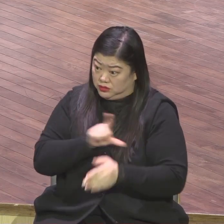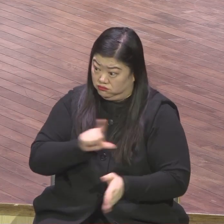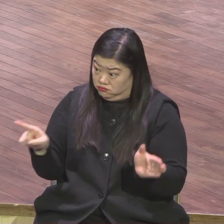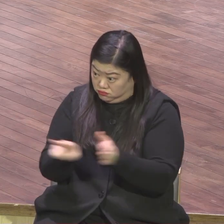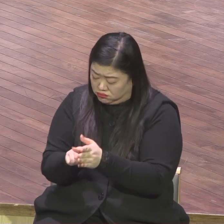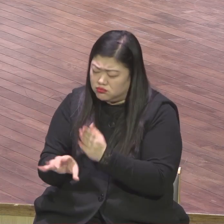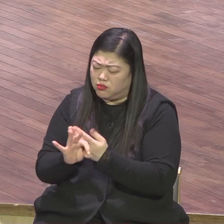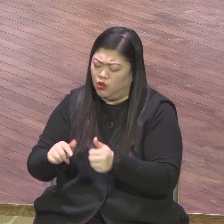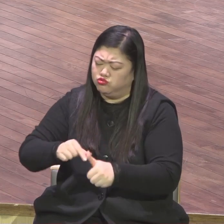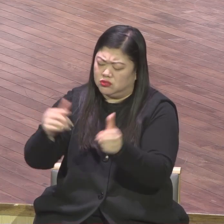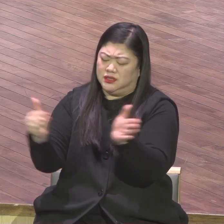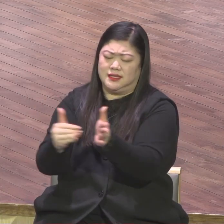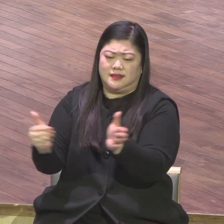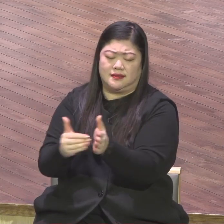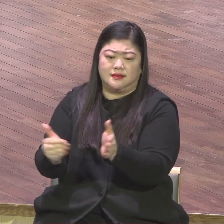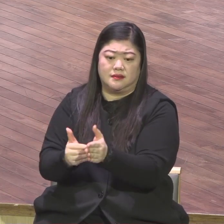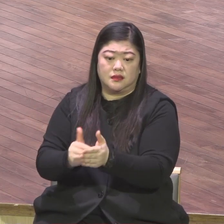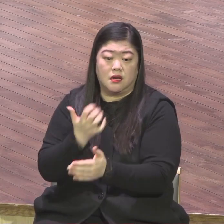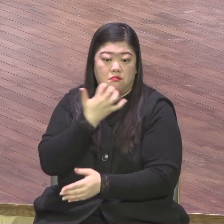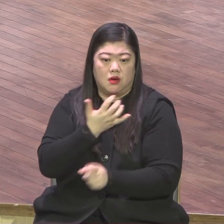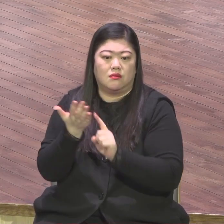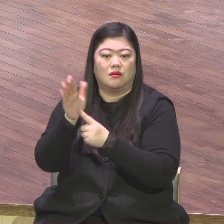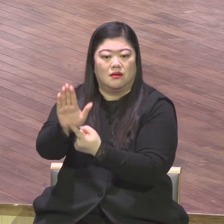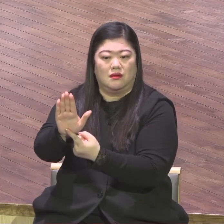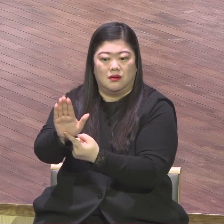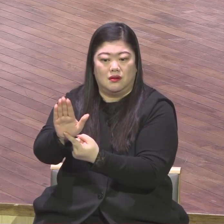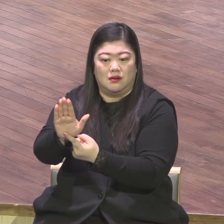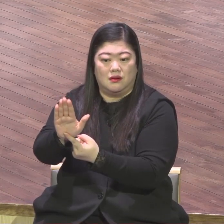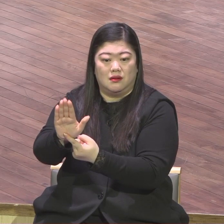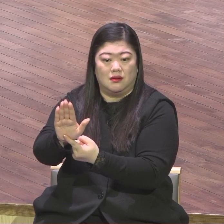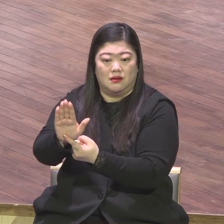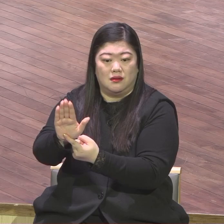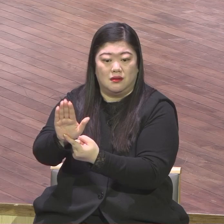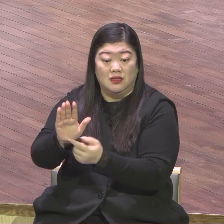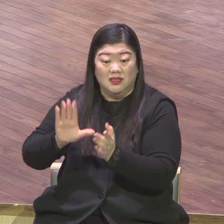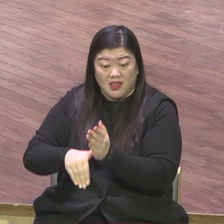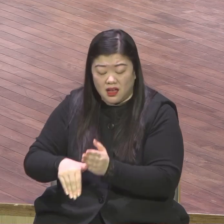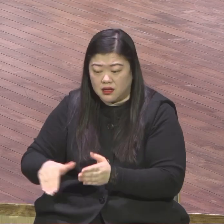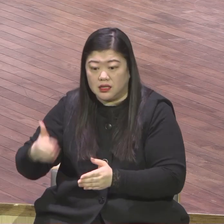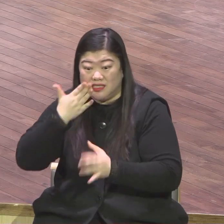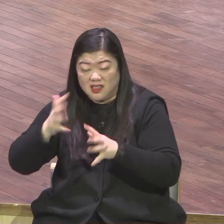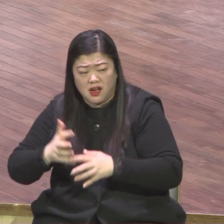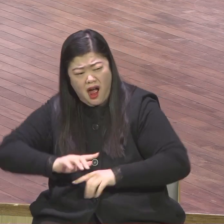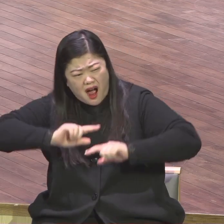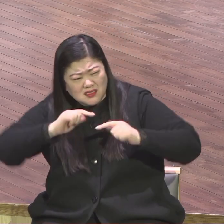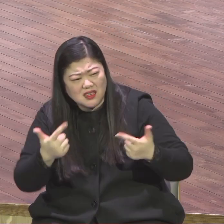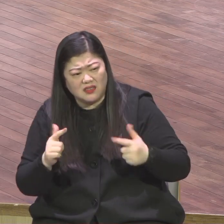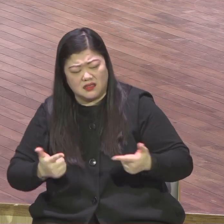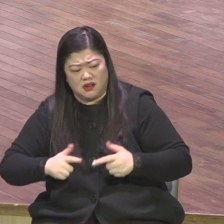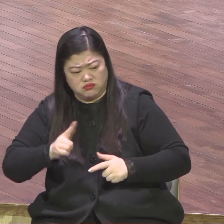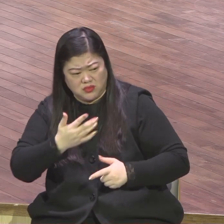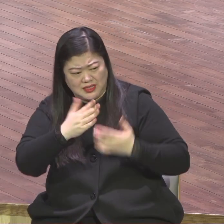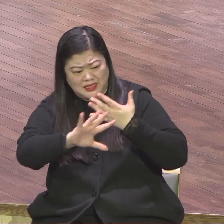라고 베드로가 강조하죠 증언을 하니까 막 논란이 막 일어났어요 공예 앞에 이방인들은 구원 받는다